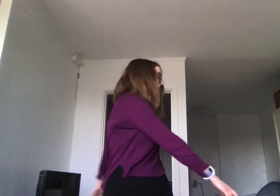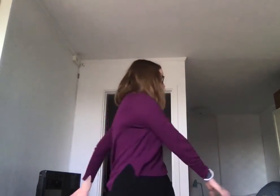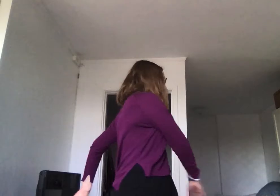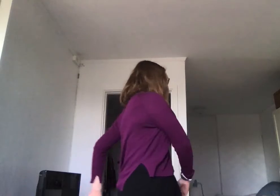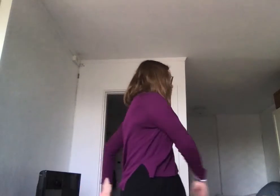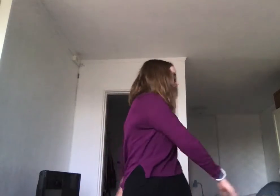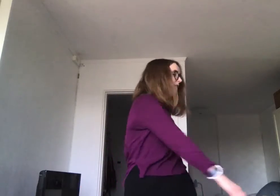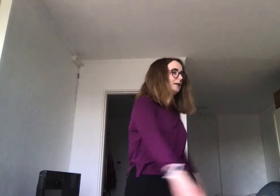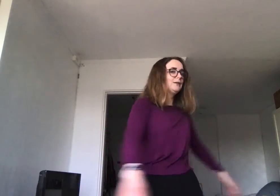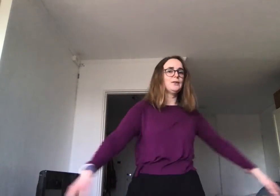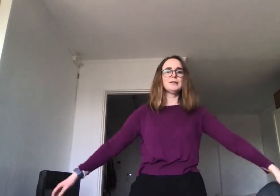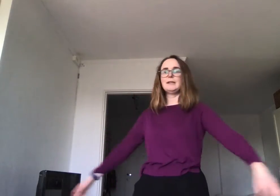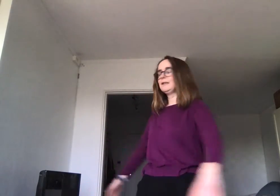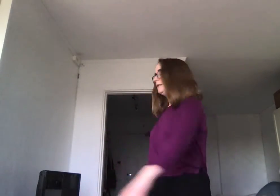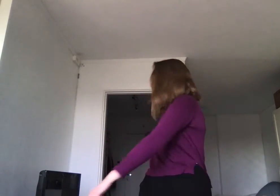litt fra side til side.